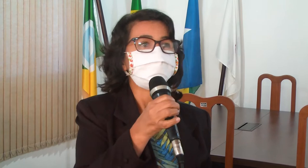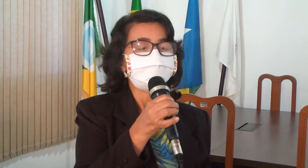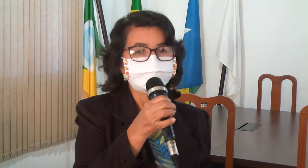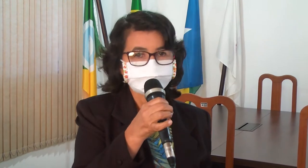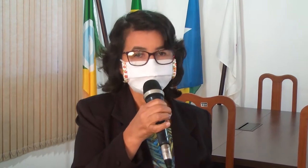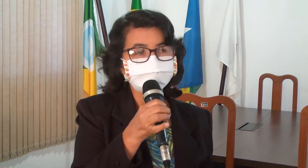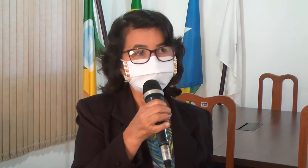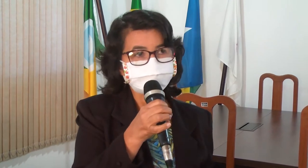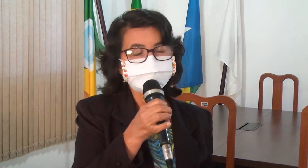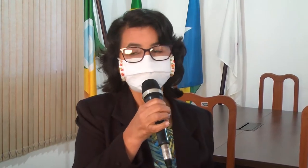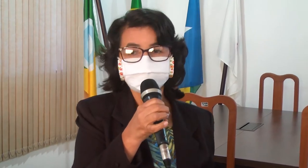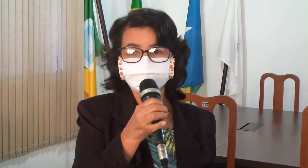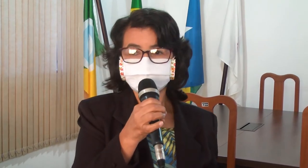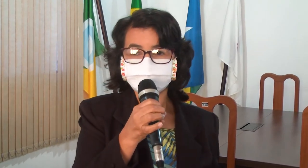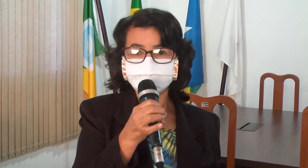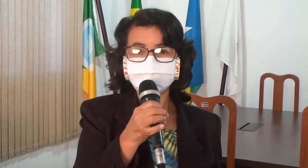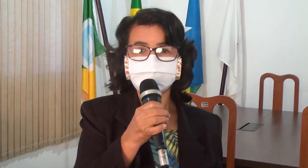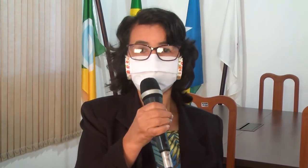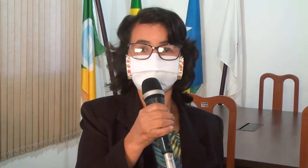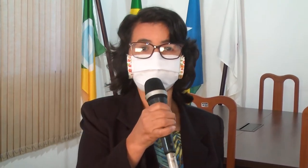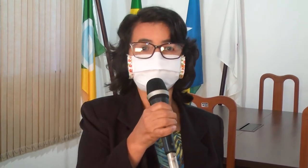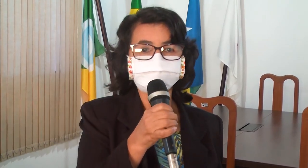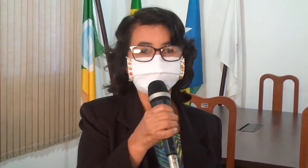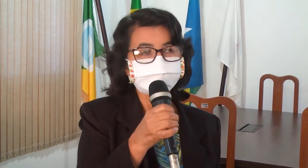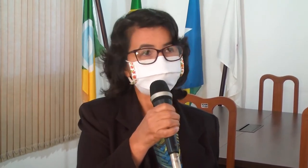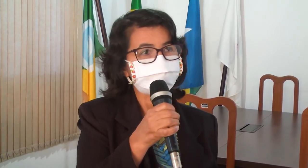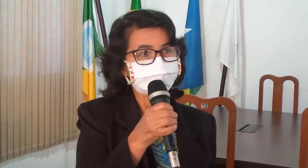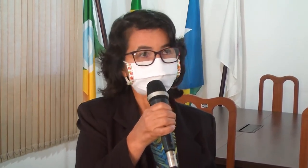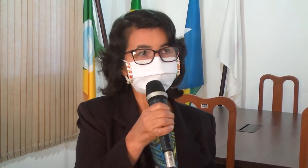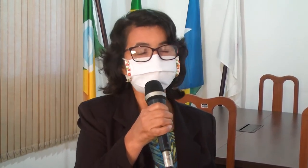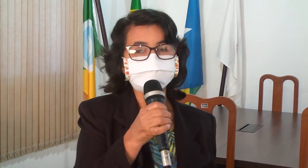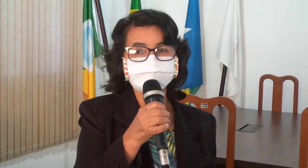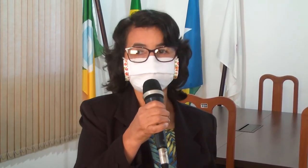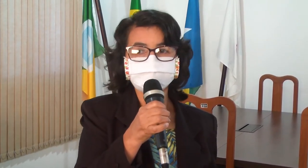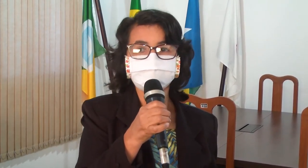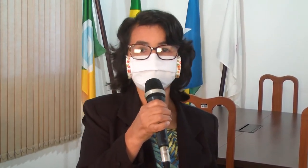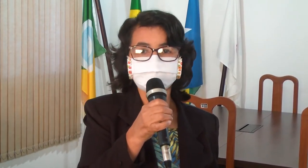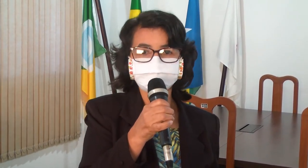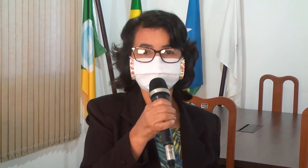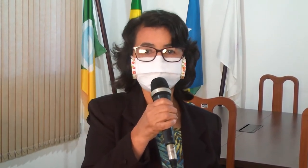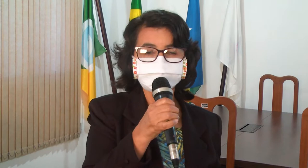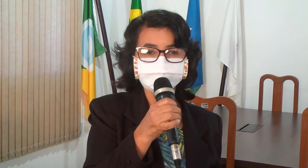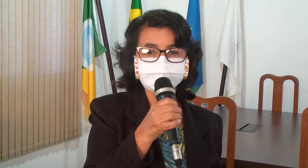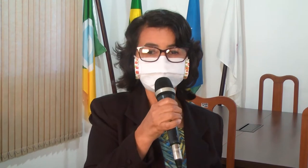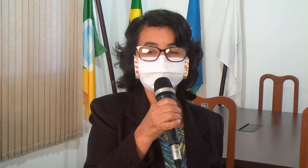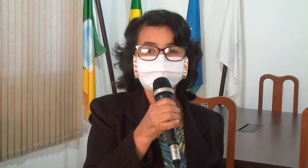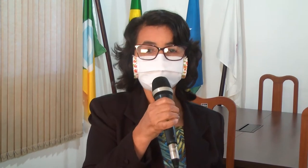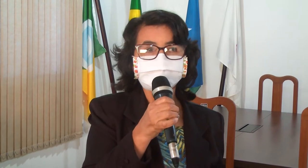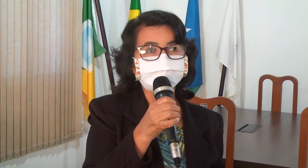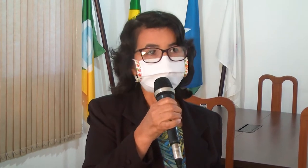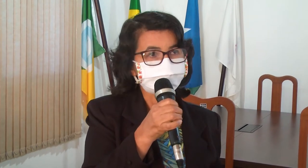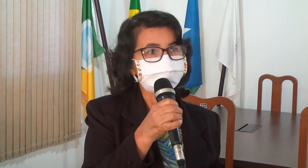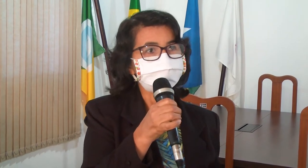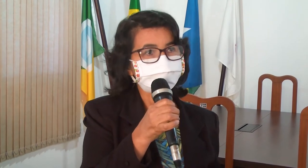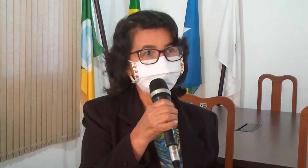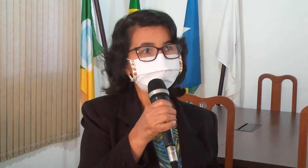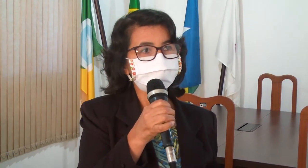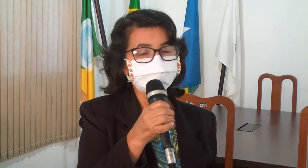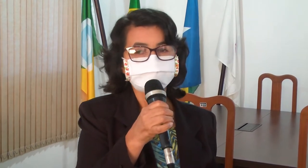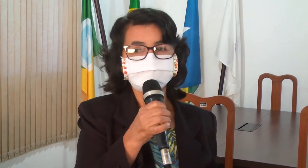Poder Legislativo aqui, eu tenho um projeto na casa, que é de intérprete de Libras, nesse momento agora que